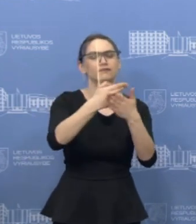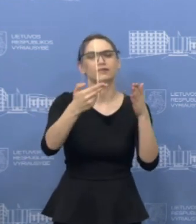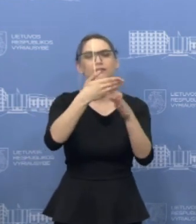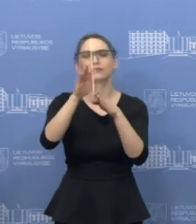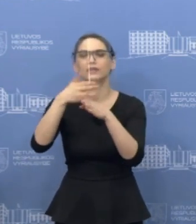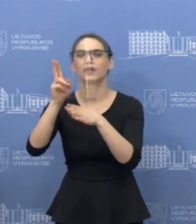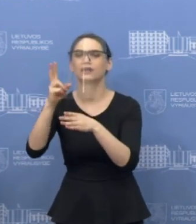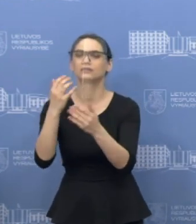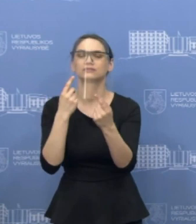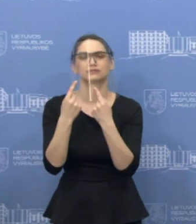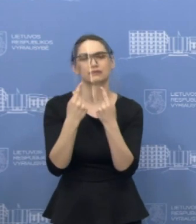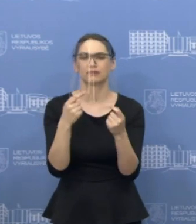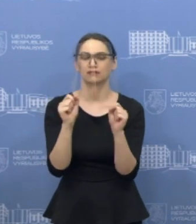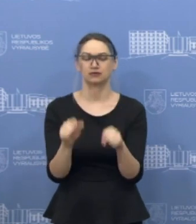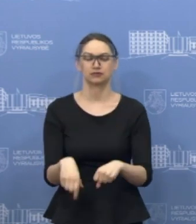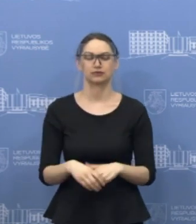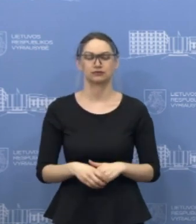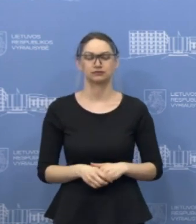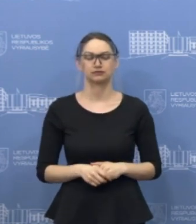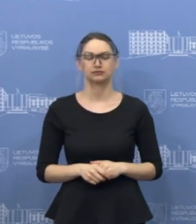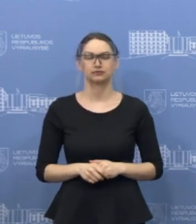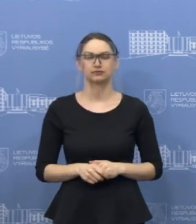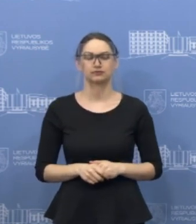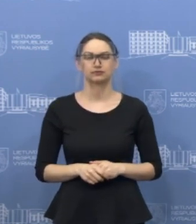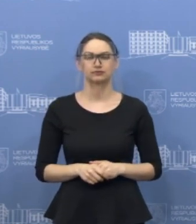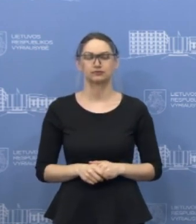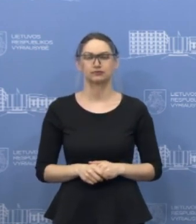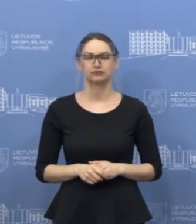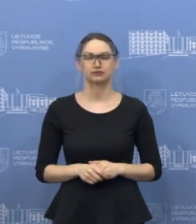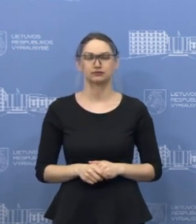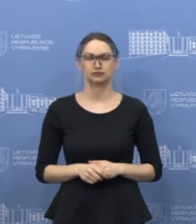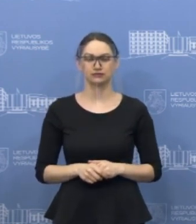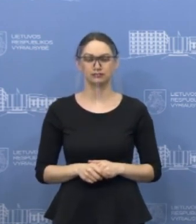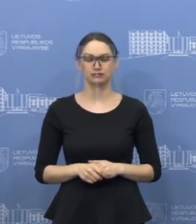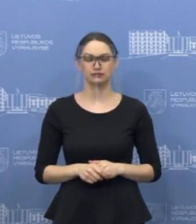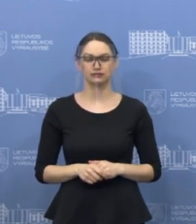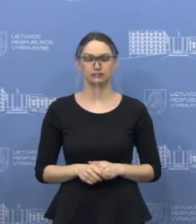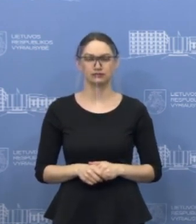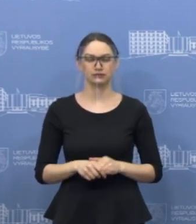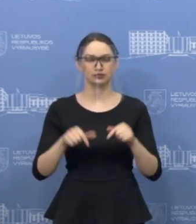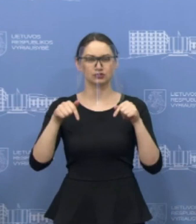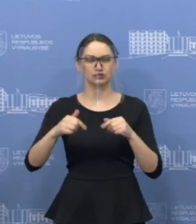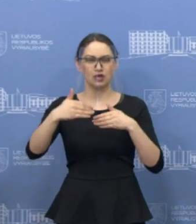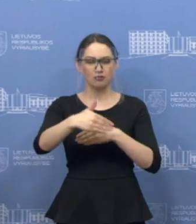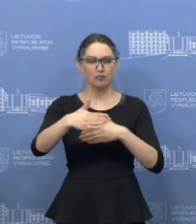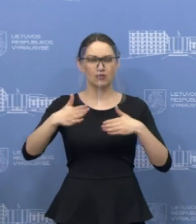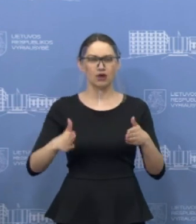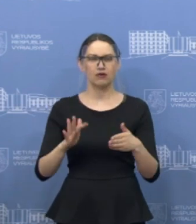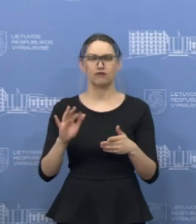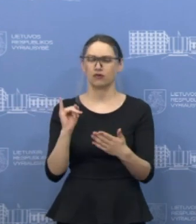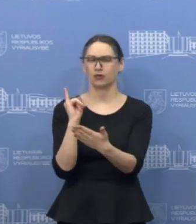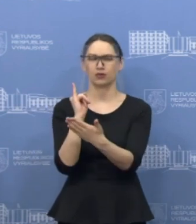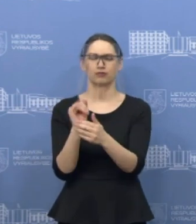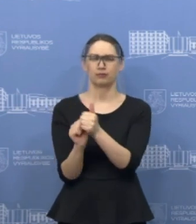sprendimų. Noriu pabrėžti, kad šio paketo įgyvendinimas yra pirmas ir vienintelis Invegos